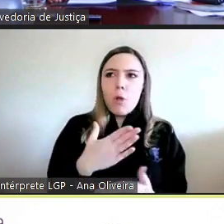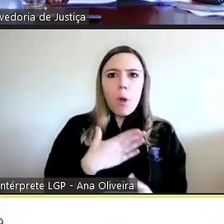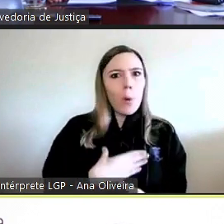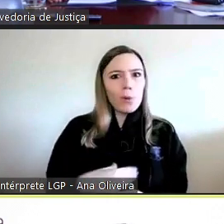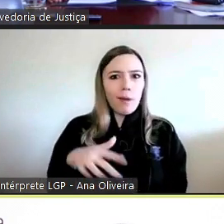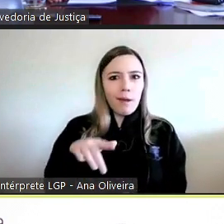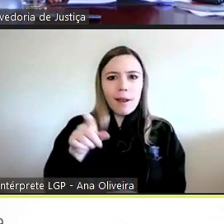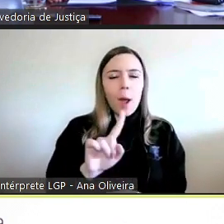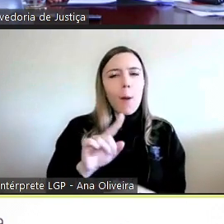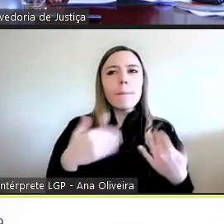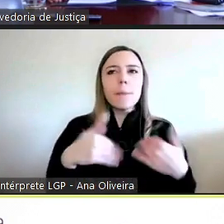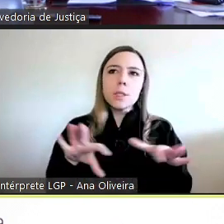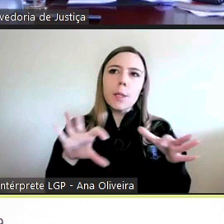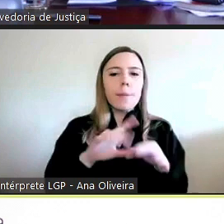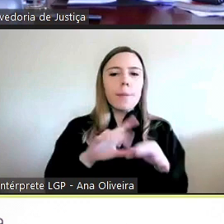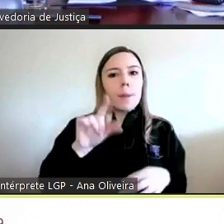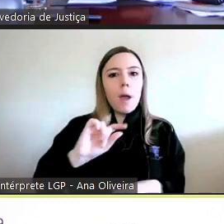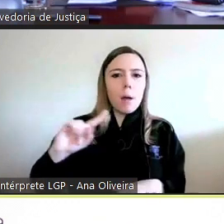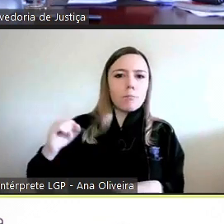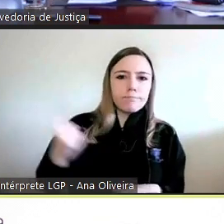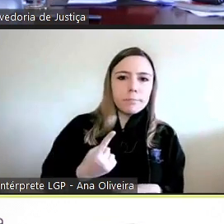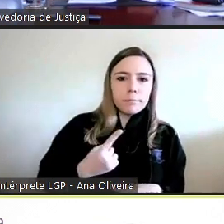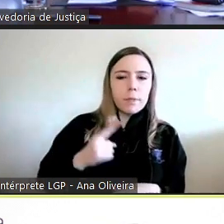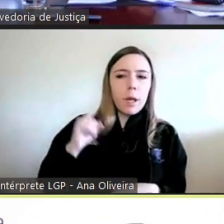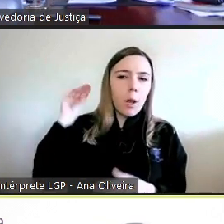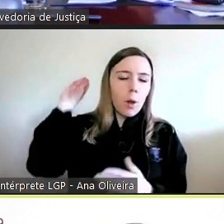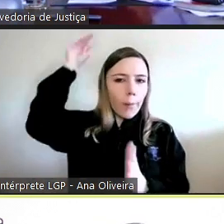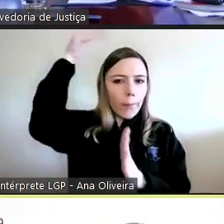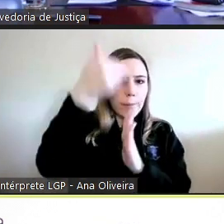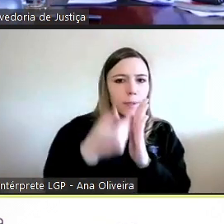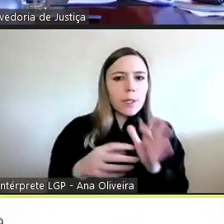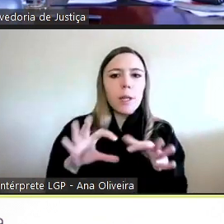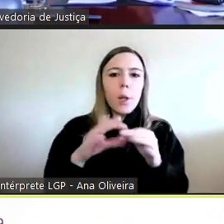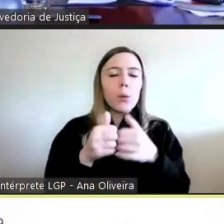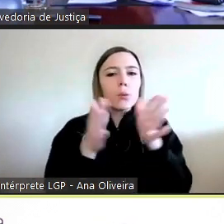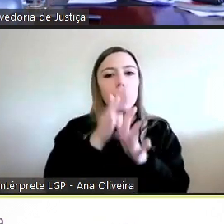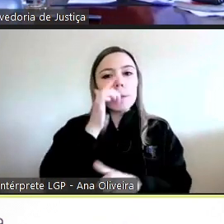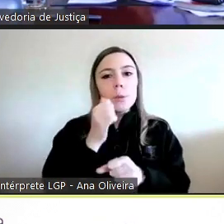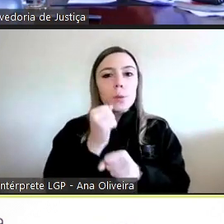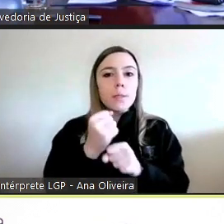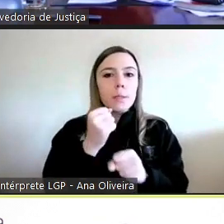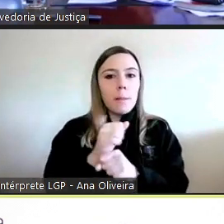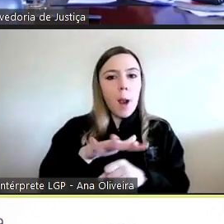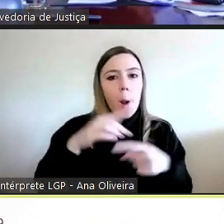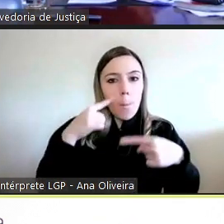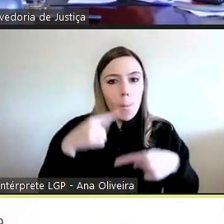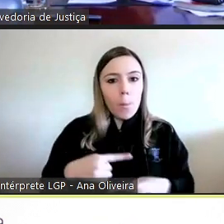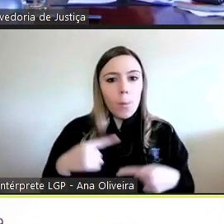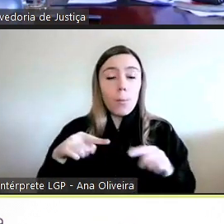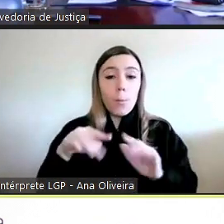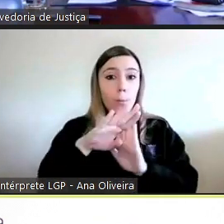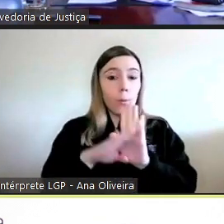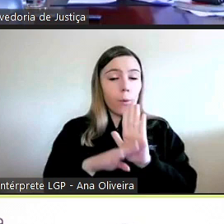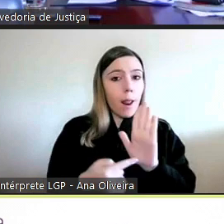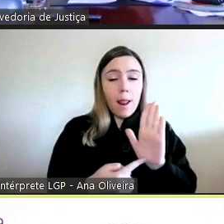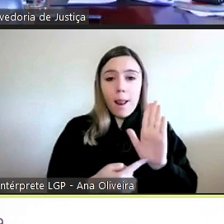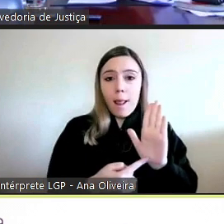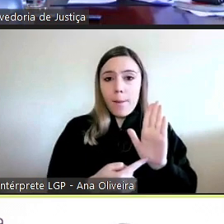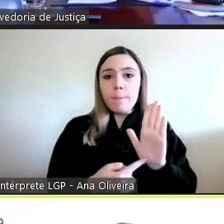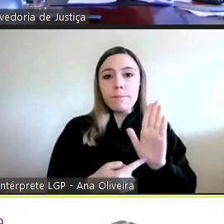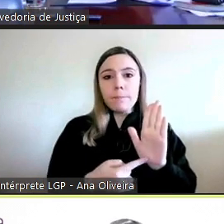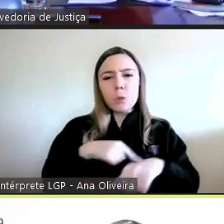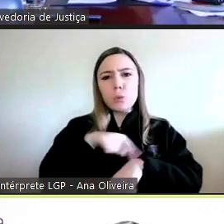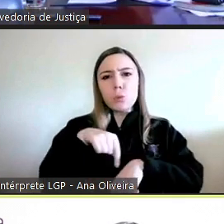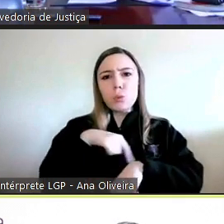matéria é uma obrigação constitucional de todos os trabalhadores em funções públicas. Este é um programa que tem a